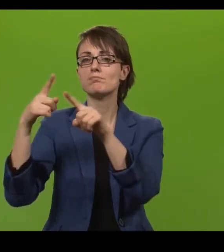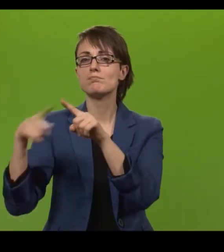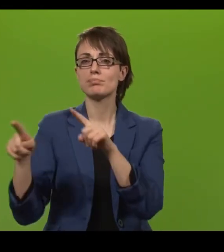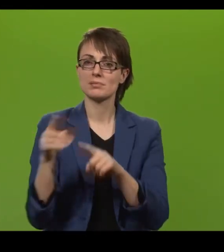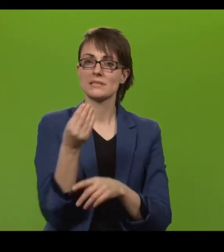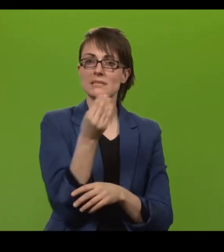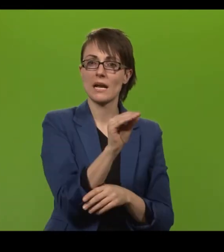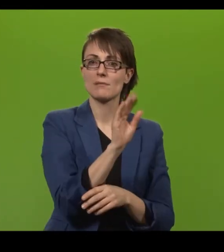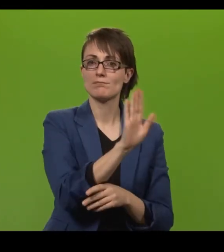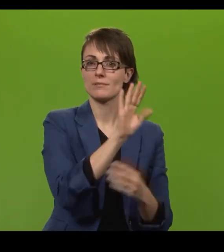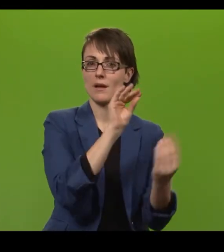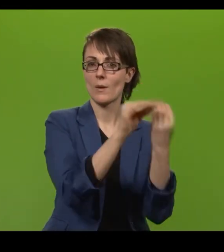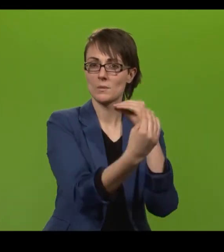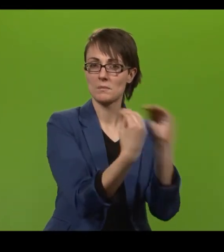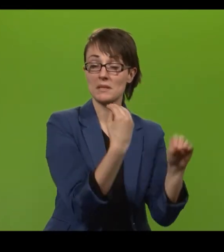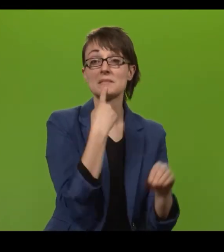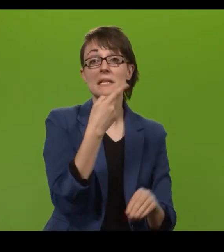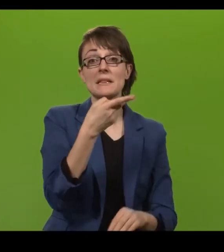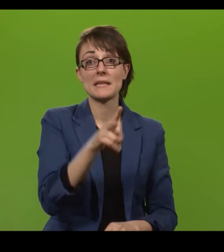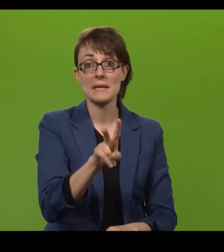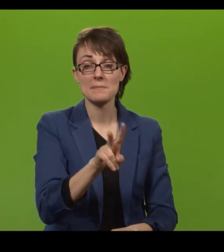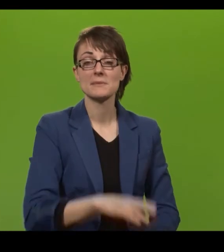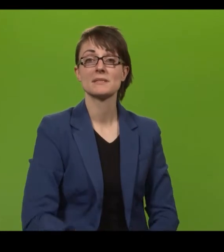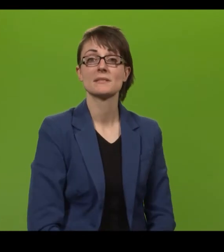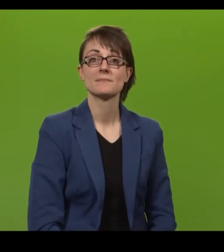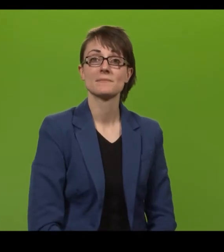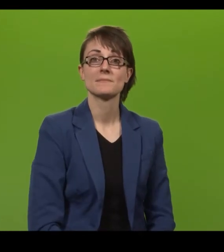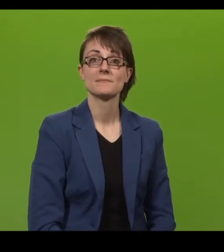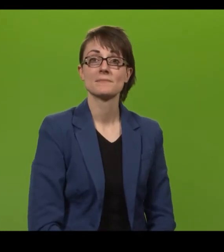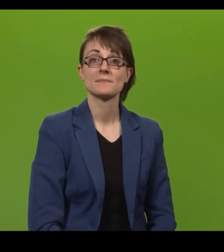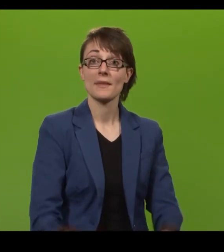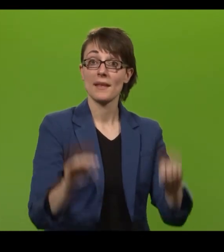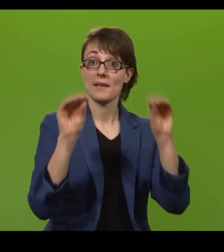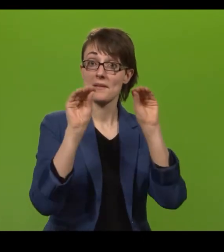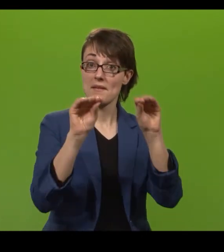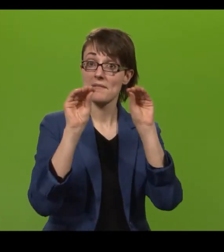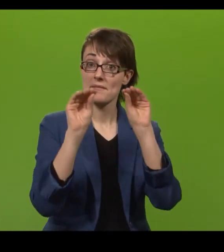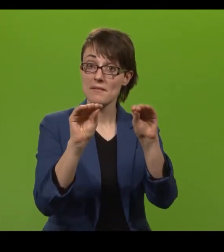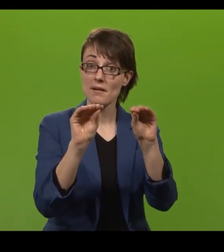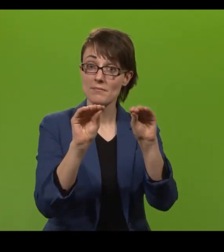Það eru nokkra sagnir sem að eru áttbeðasagnir. Það eru sagnir eins og að kenna.